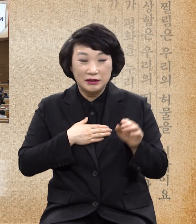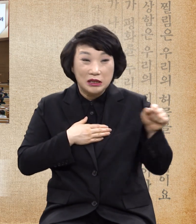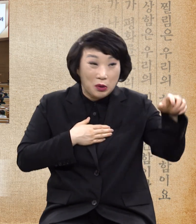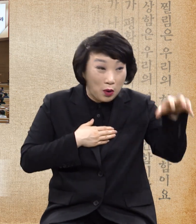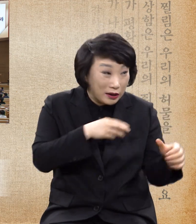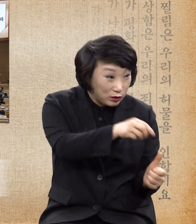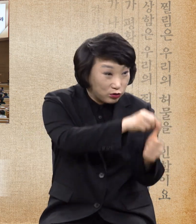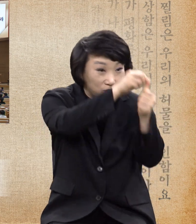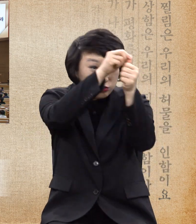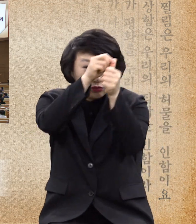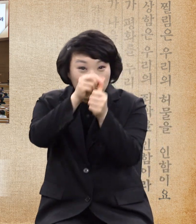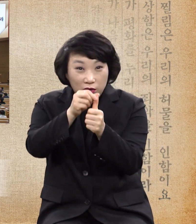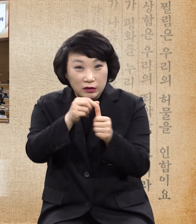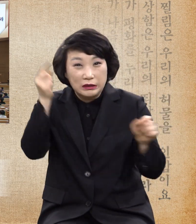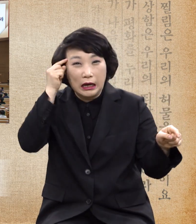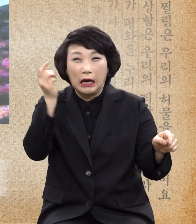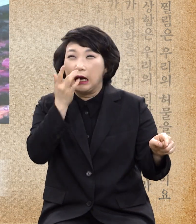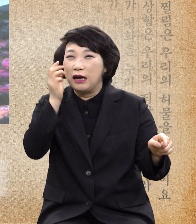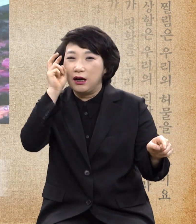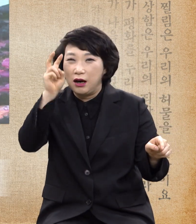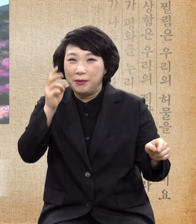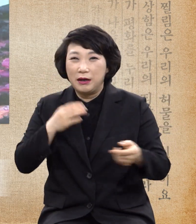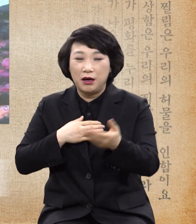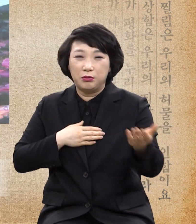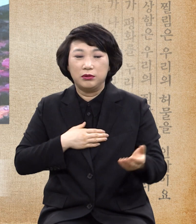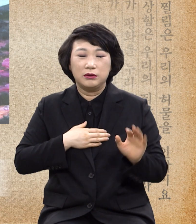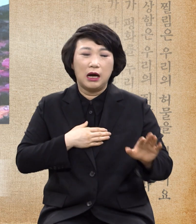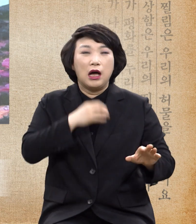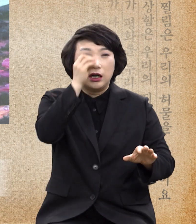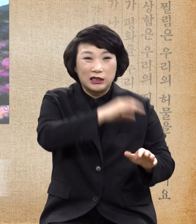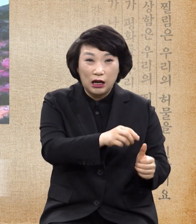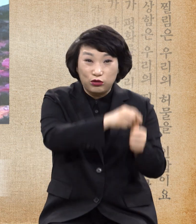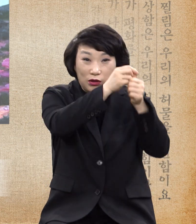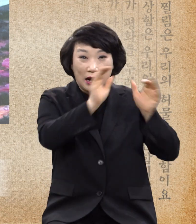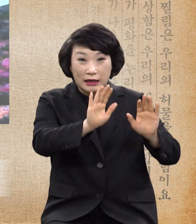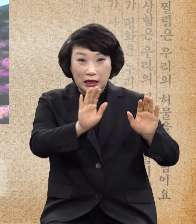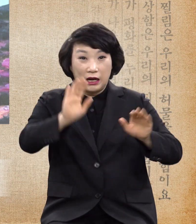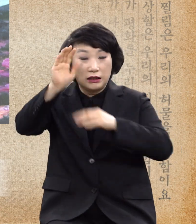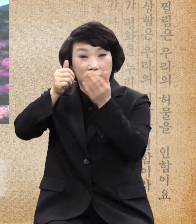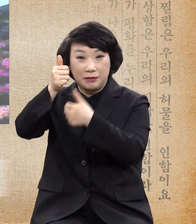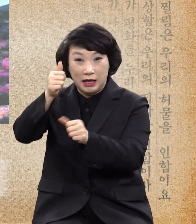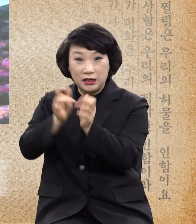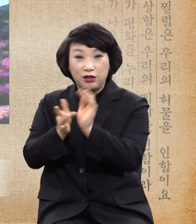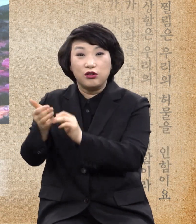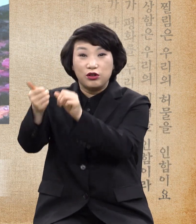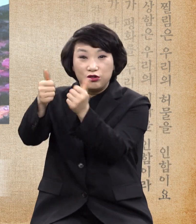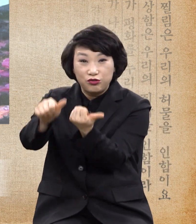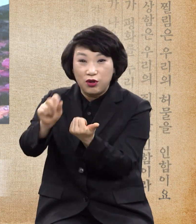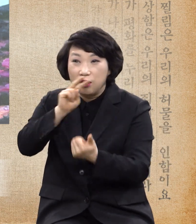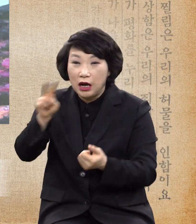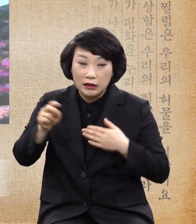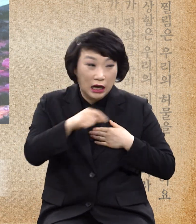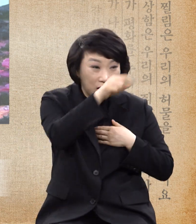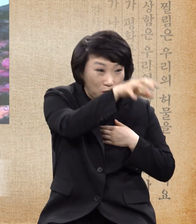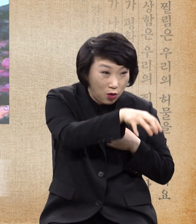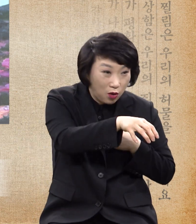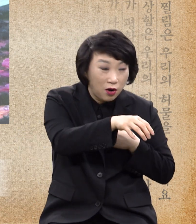구원한다 그냥만 안 된다 하나님의 아들이 죽어야만이 내가 여기 와서 살 텐데